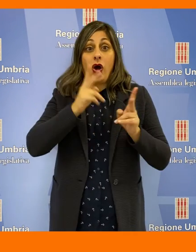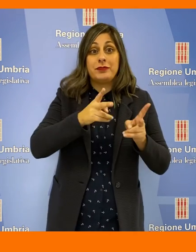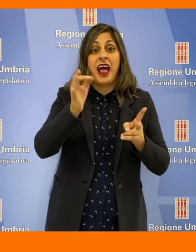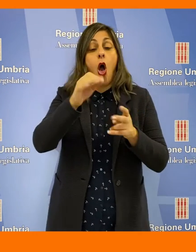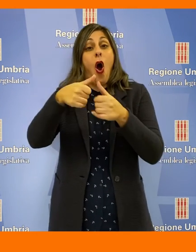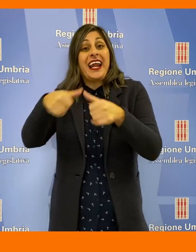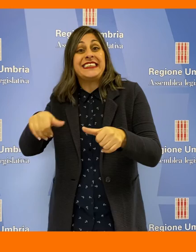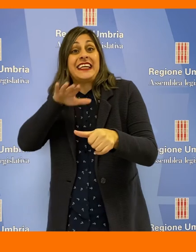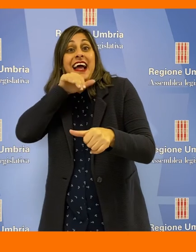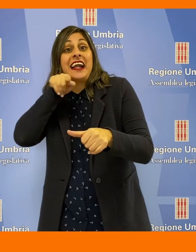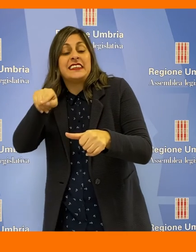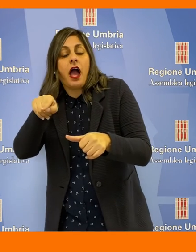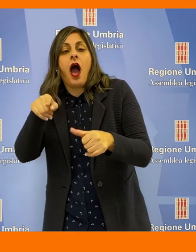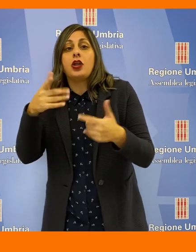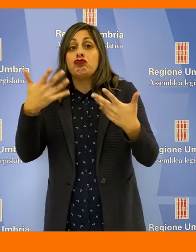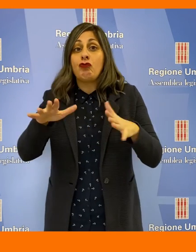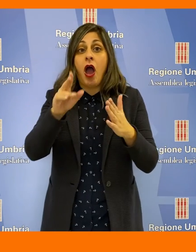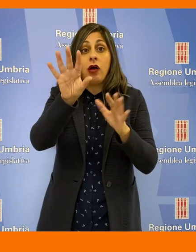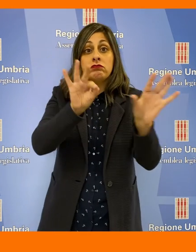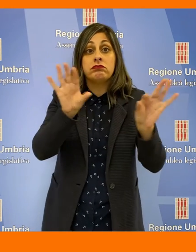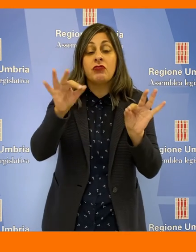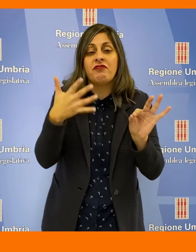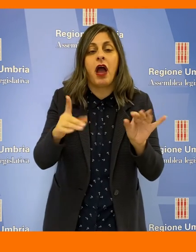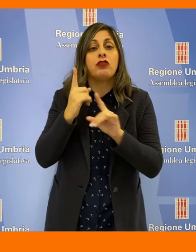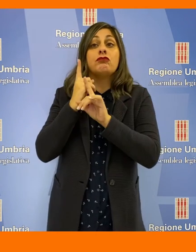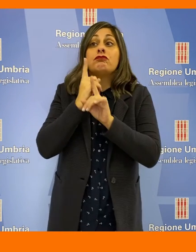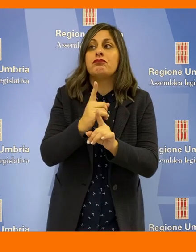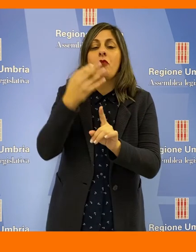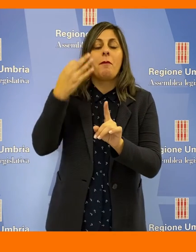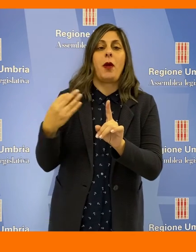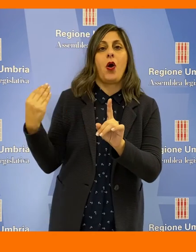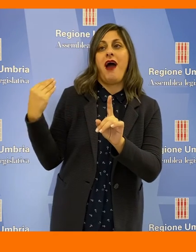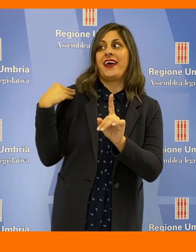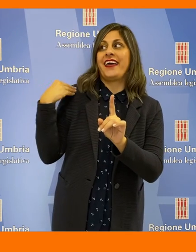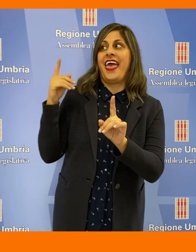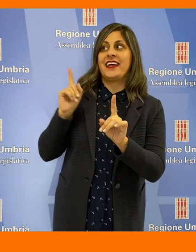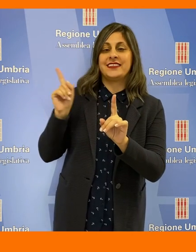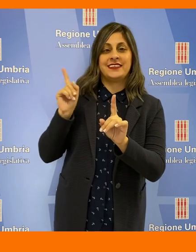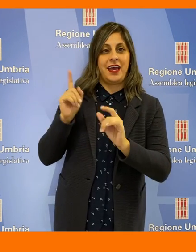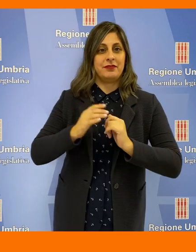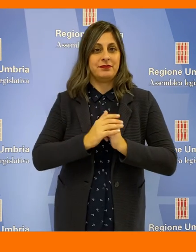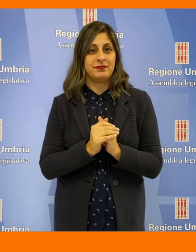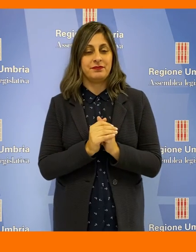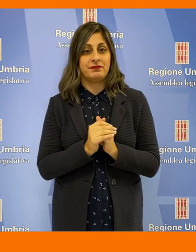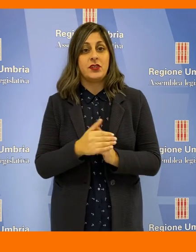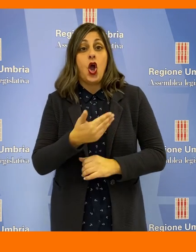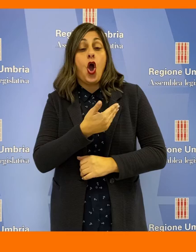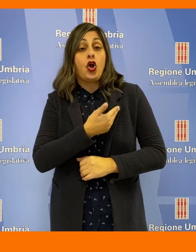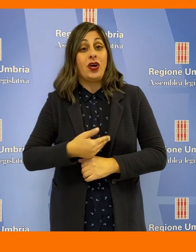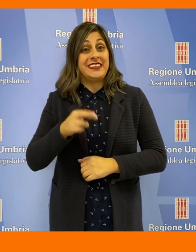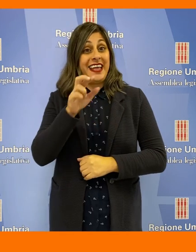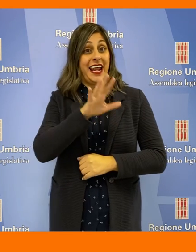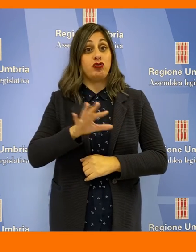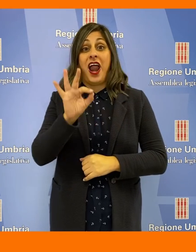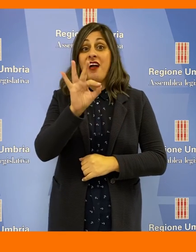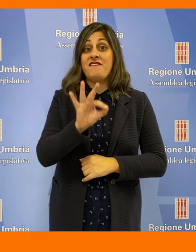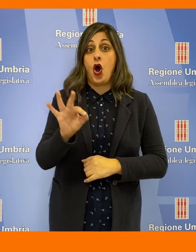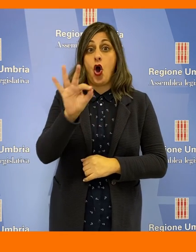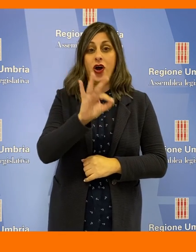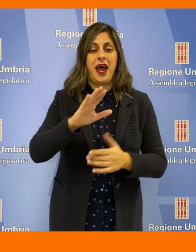residenziali per anziani in adempimento all'addettato della richiesta. Il consigliere regionale Andrea Fora, patto